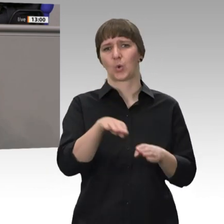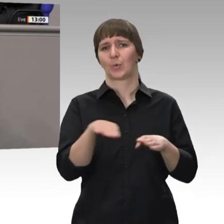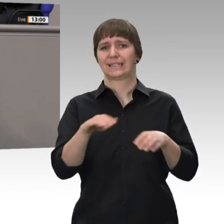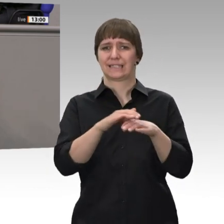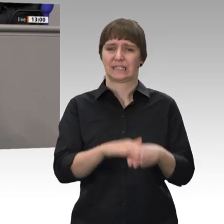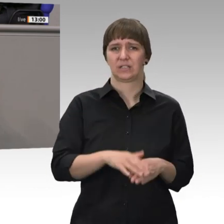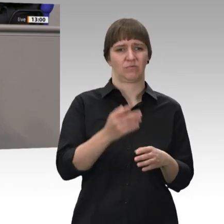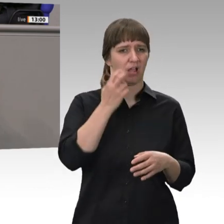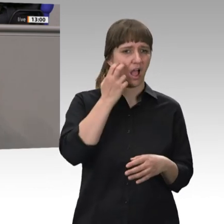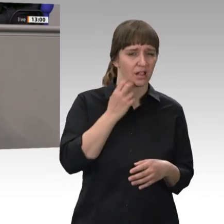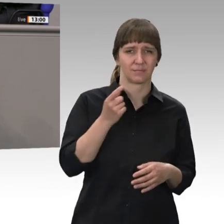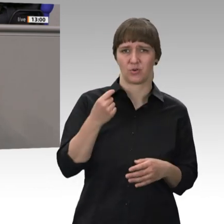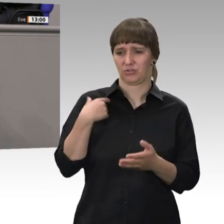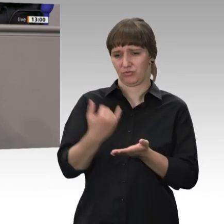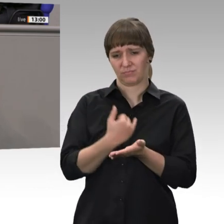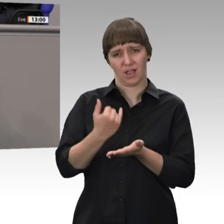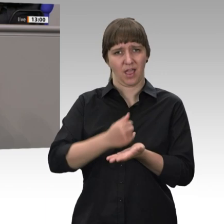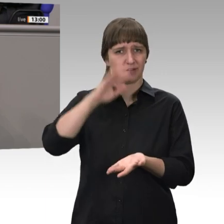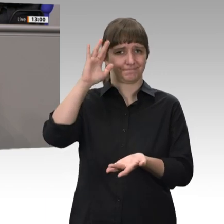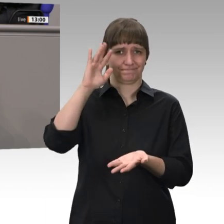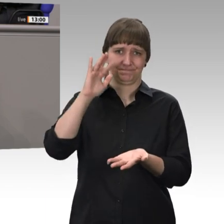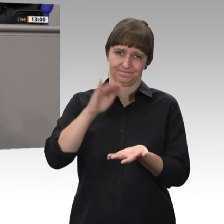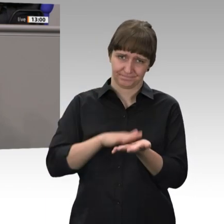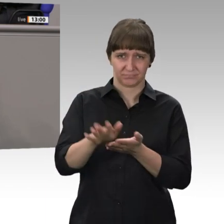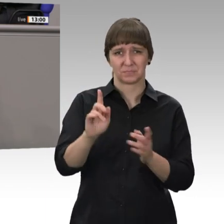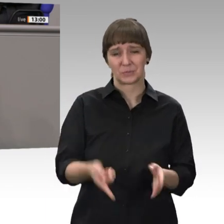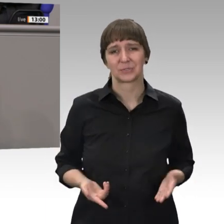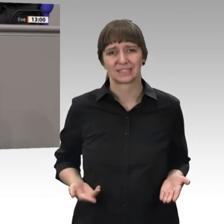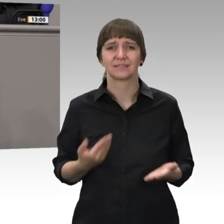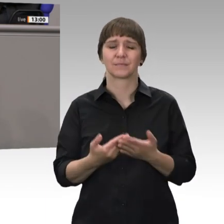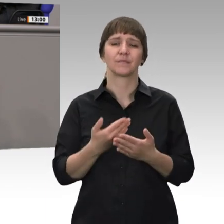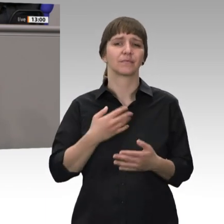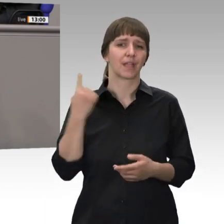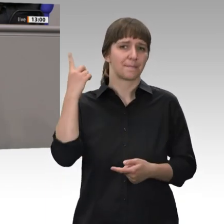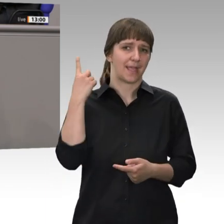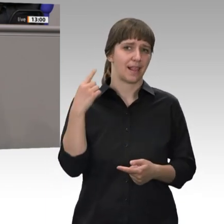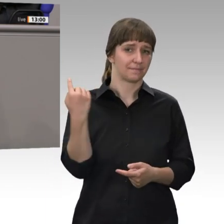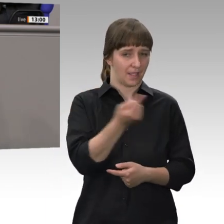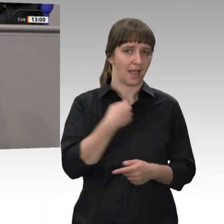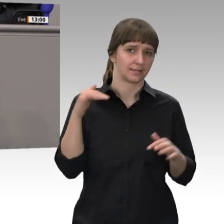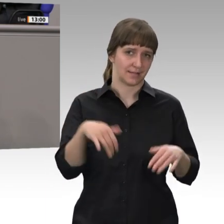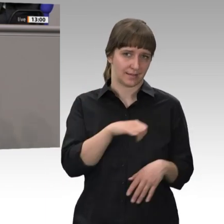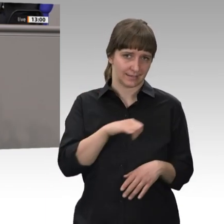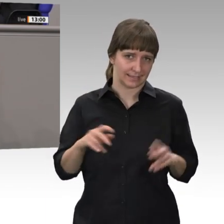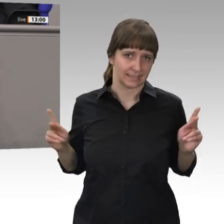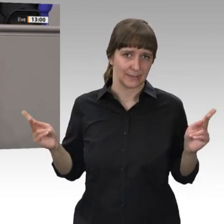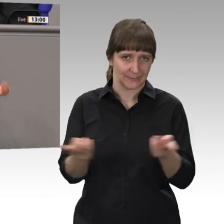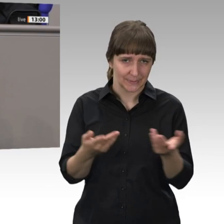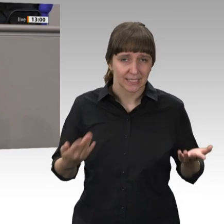aufbrauchen müssen. Ich appelliere doch sehr, das sollte unser gemeinsames Interesse sein, dass wir nicht jetzt hier Erwartungen wecken,